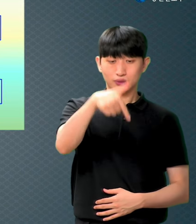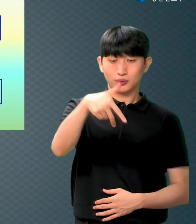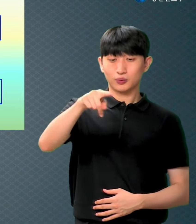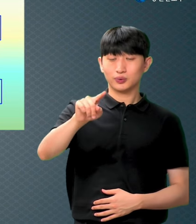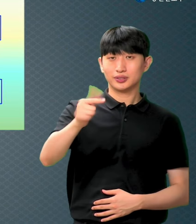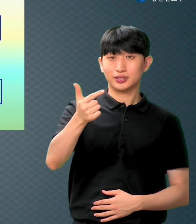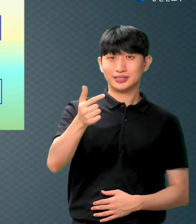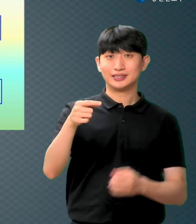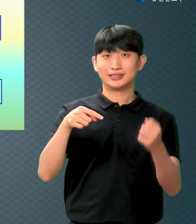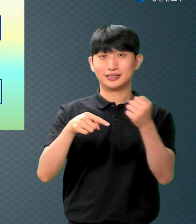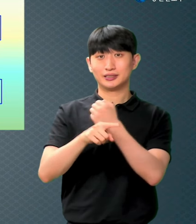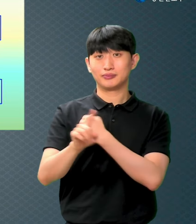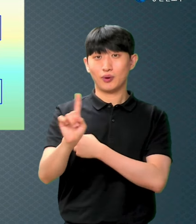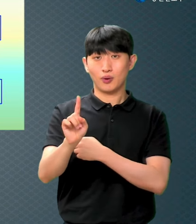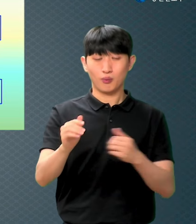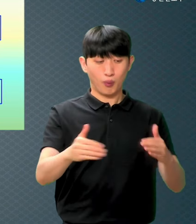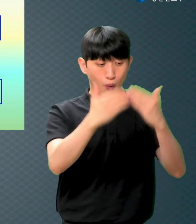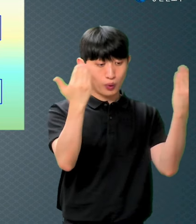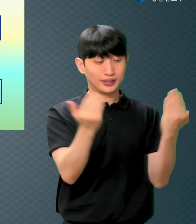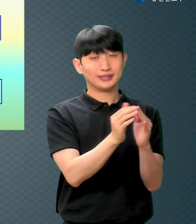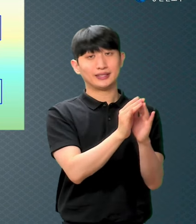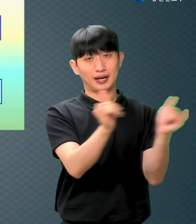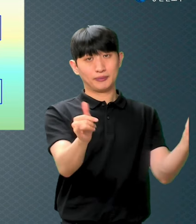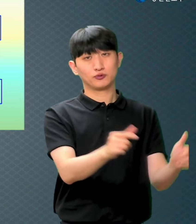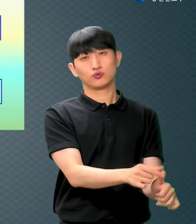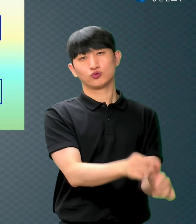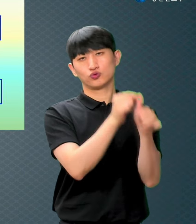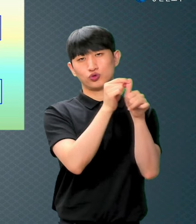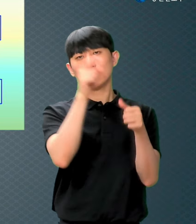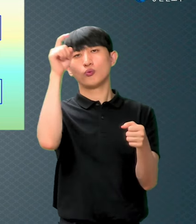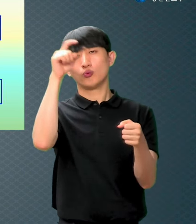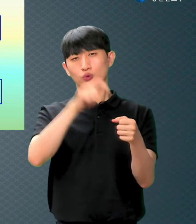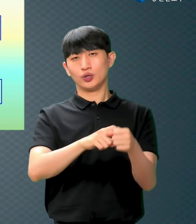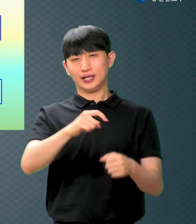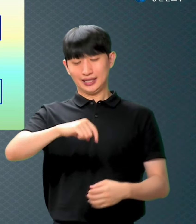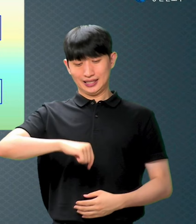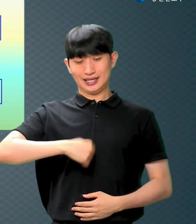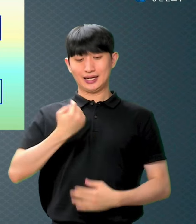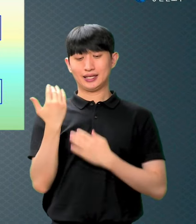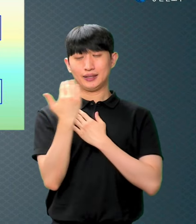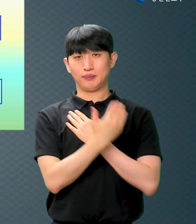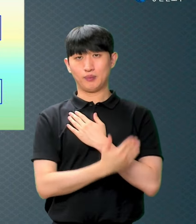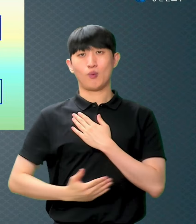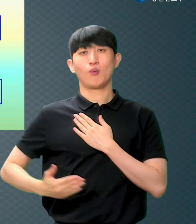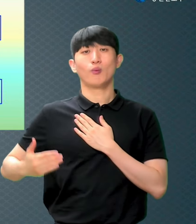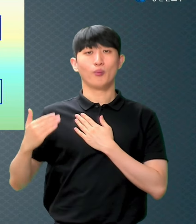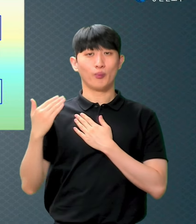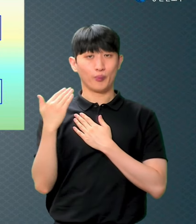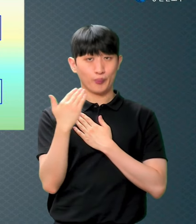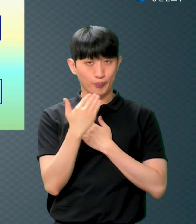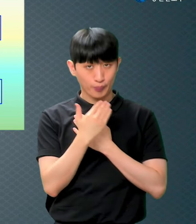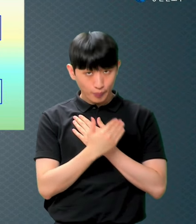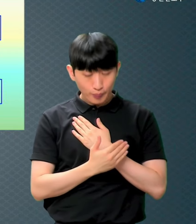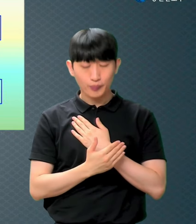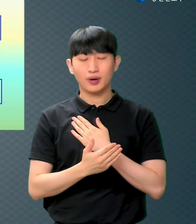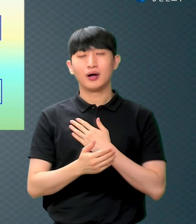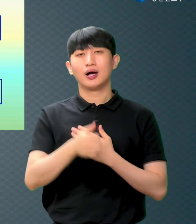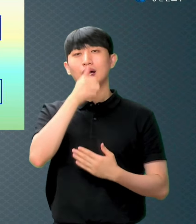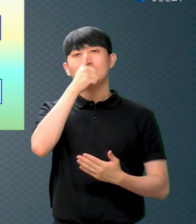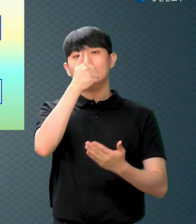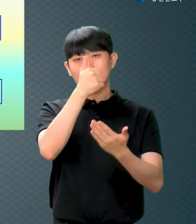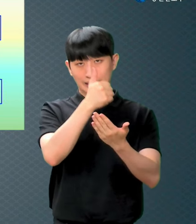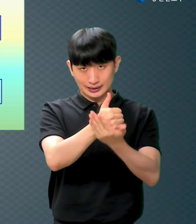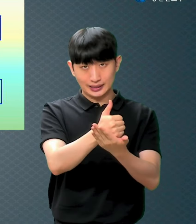모든 사람을 살리기 위해서 자기 몸을 죄를 용서하는 돈으로